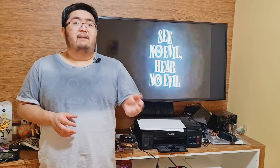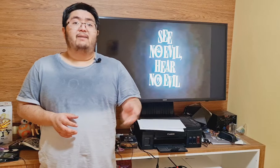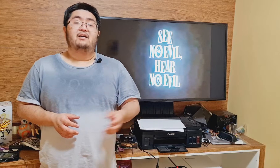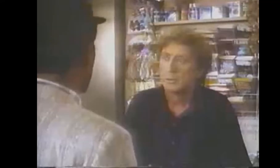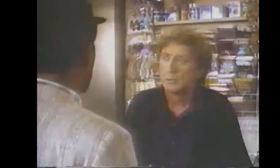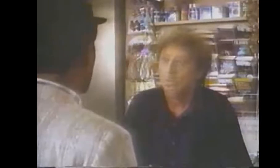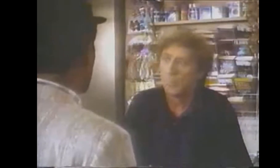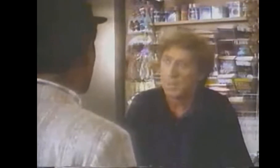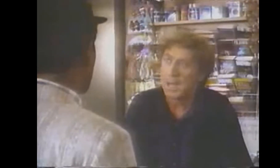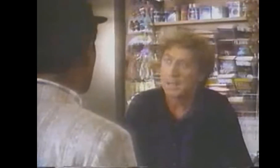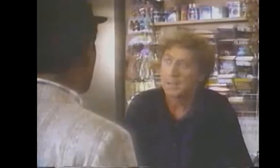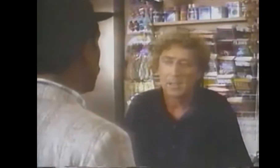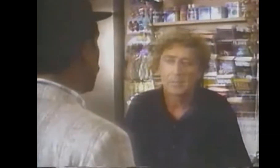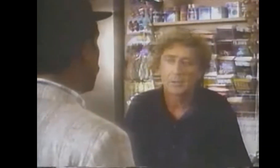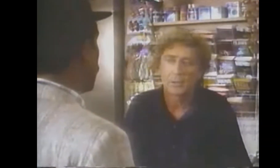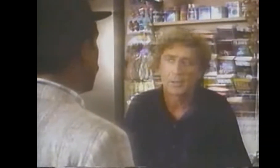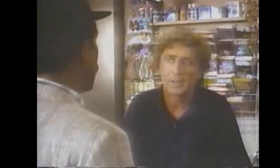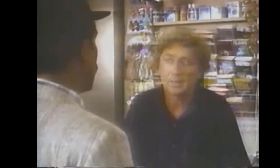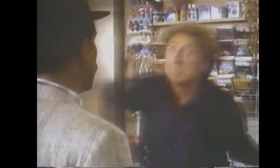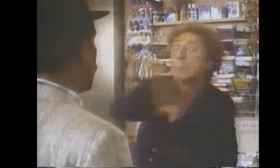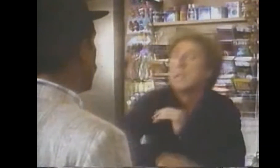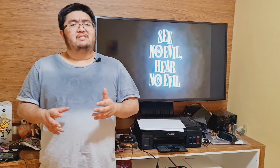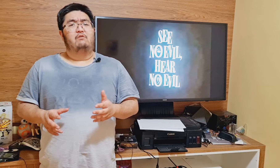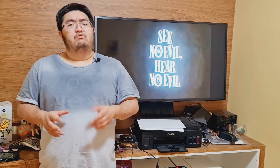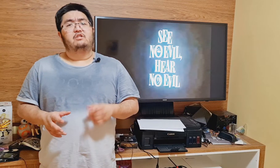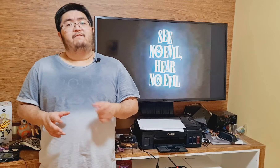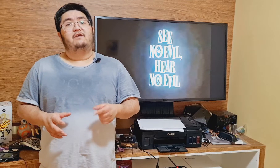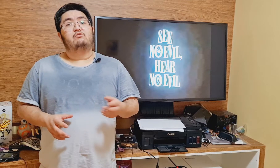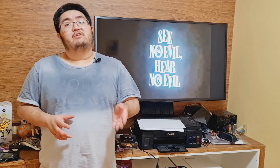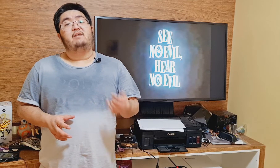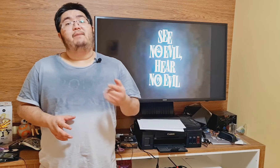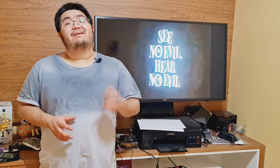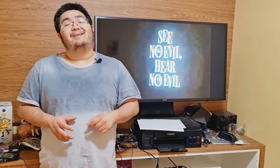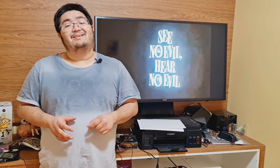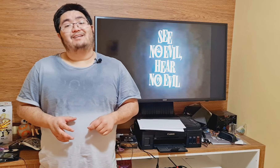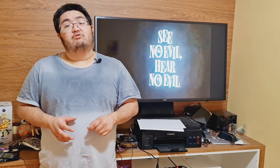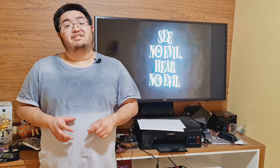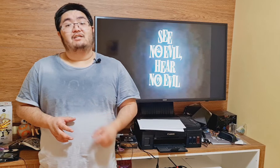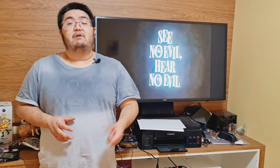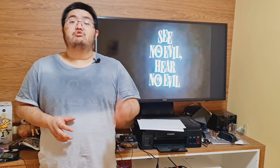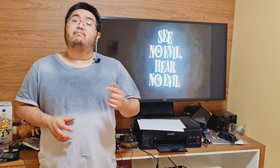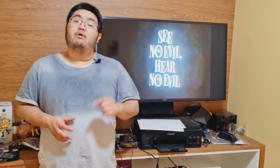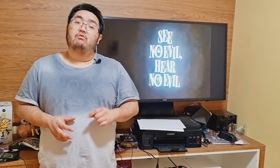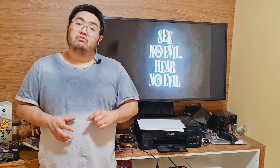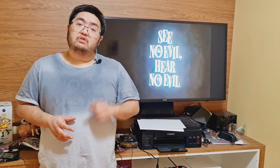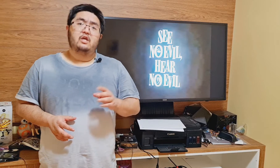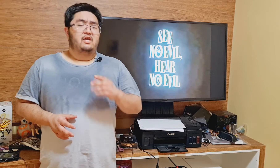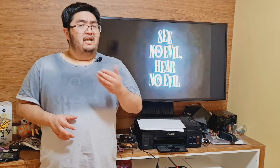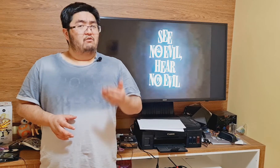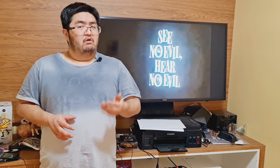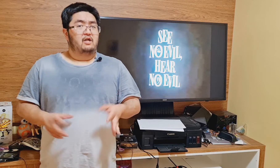banca de jornais que é surdo, tendo um problema de saúde que fez com que ele perdesse a audição aos poucos. E agora